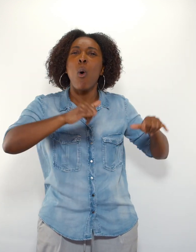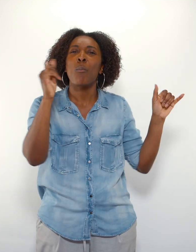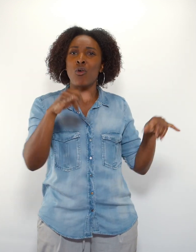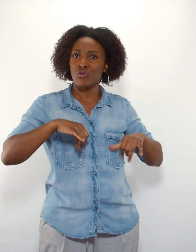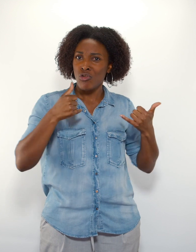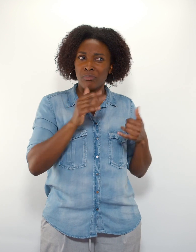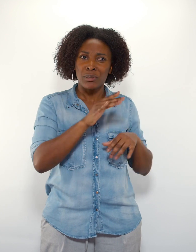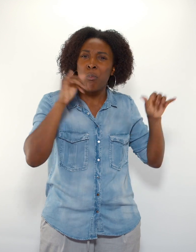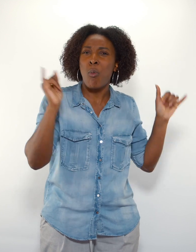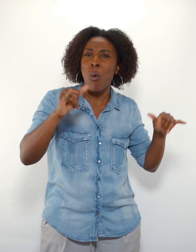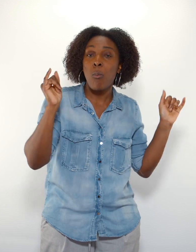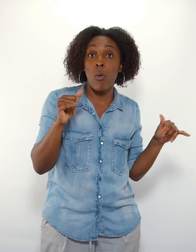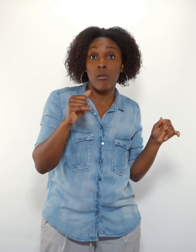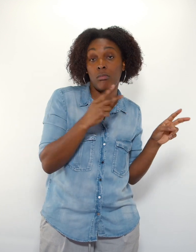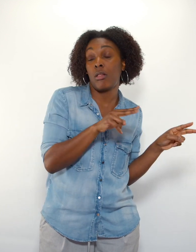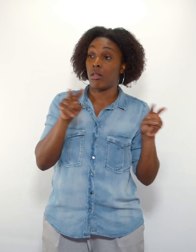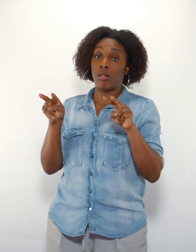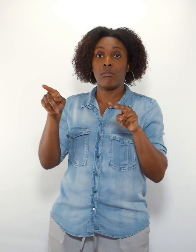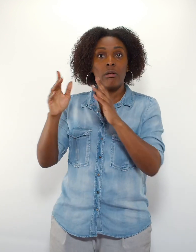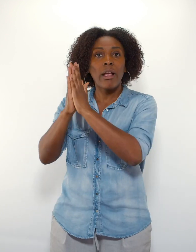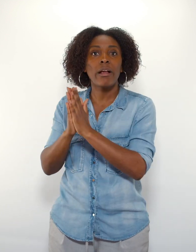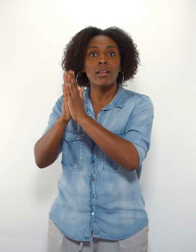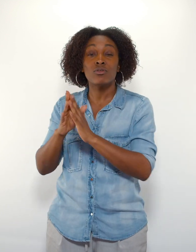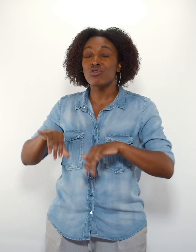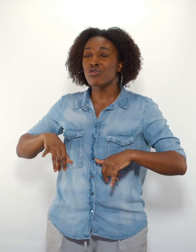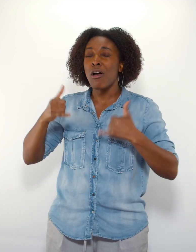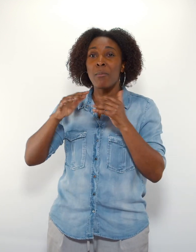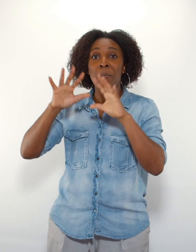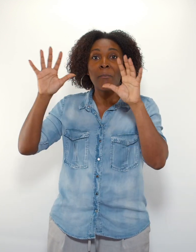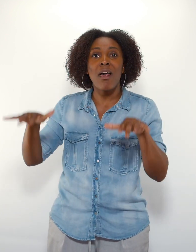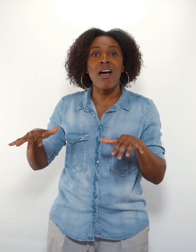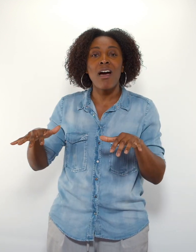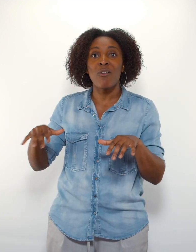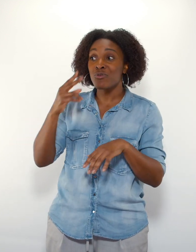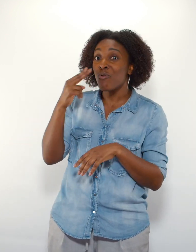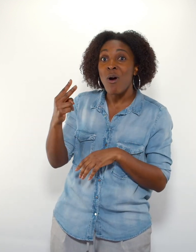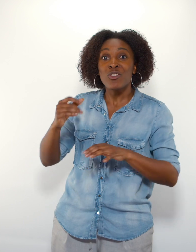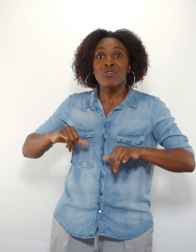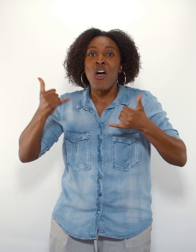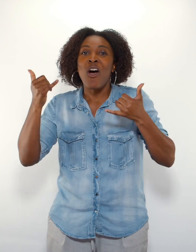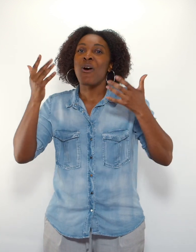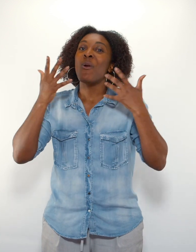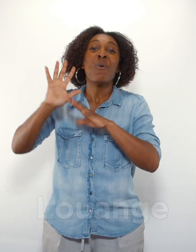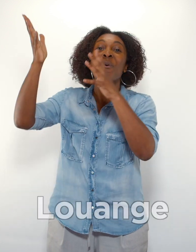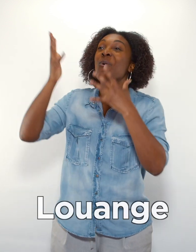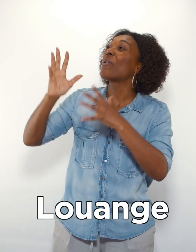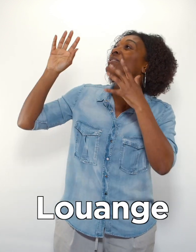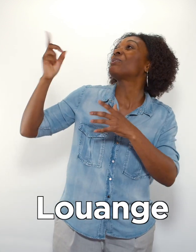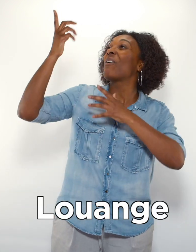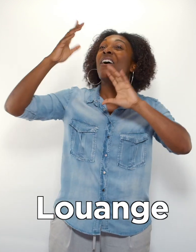Et j'arrive dans un lieu de culte où je ne vois que des jeunes. Et je vois des jeunes qui sont en train de louer le Seigneur,